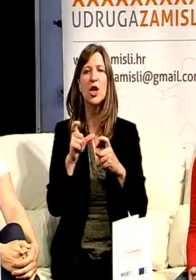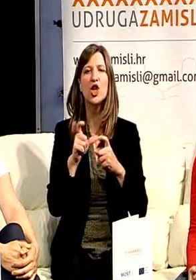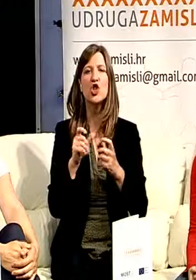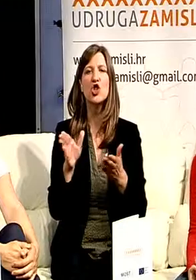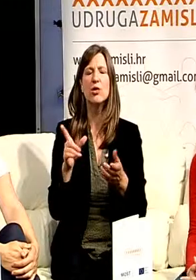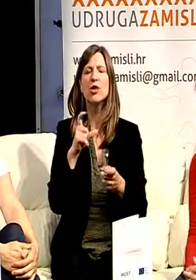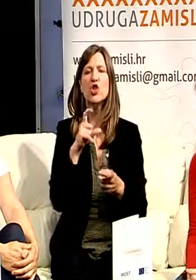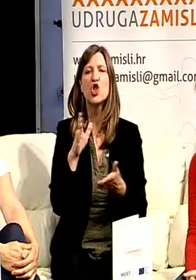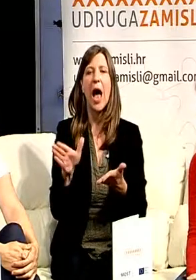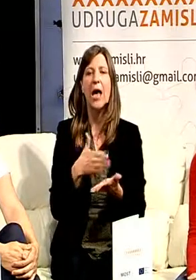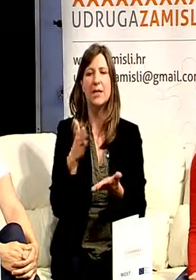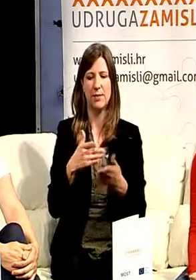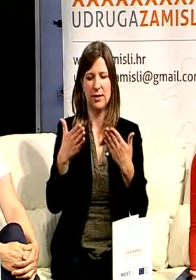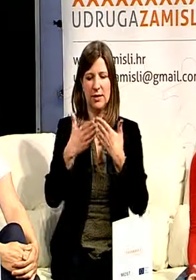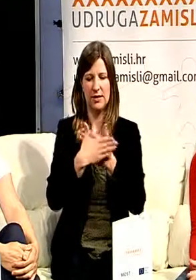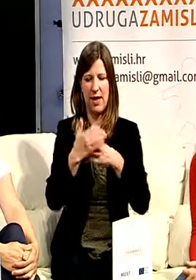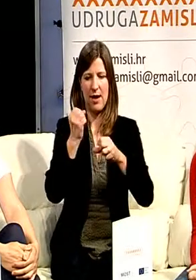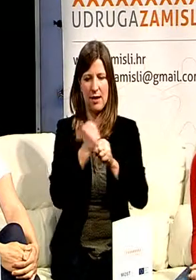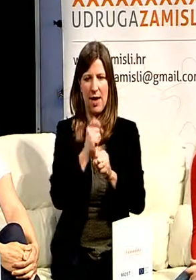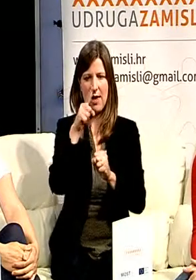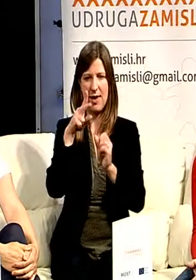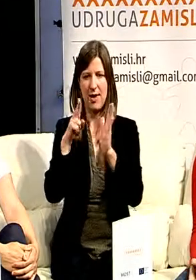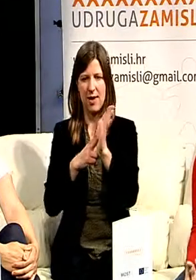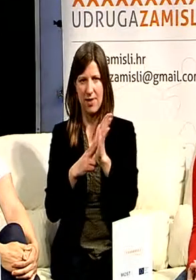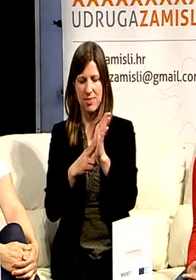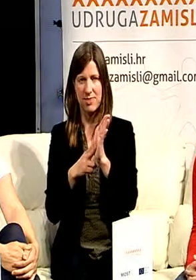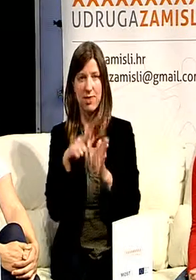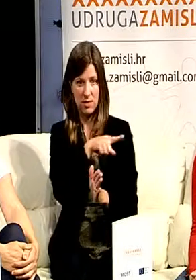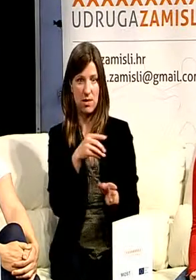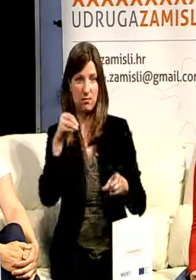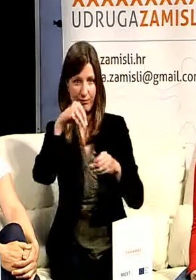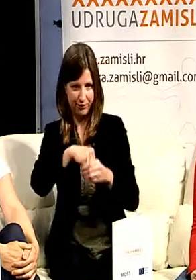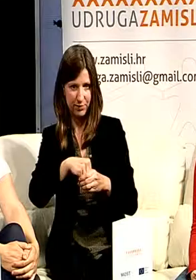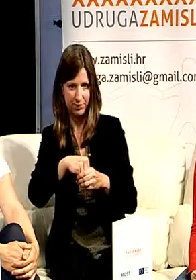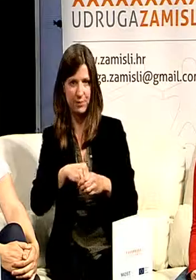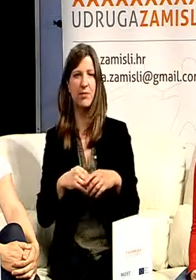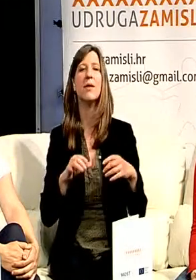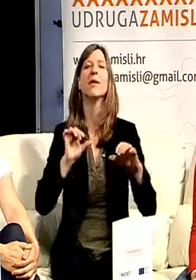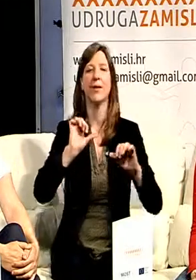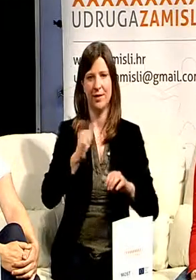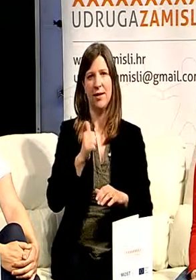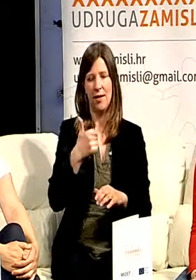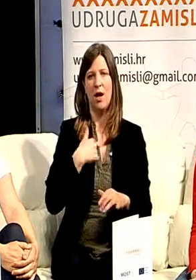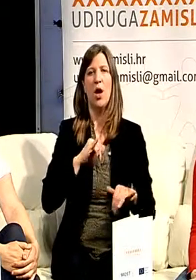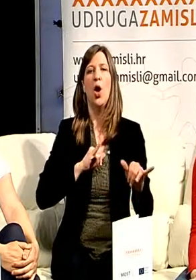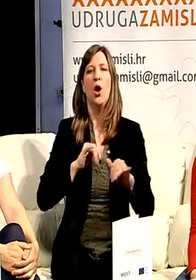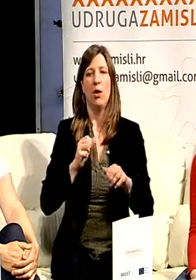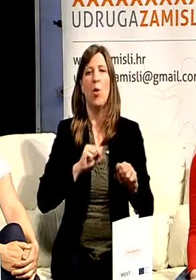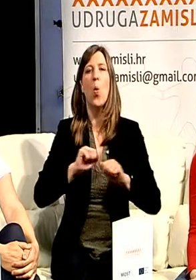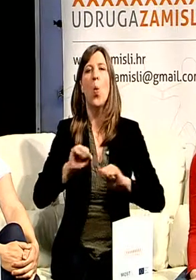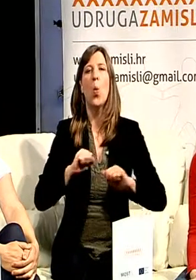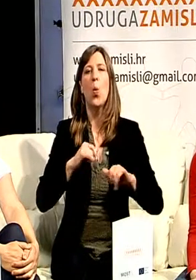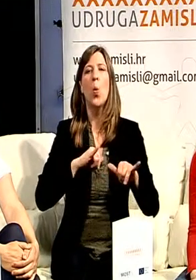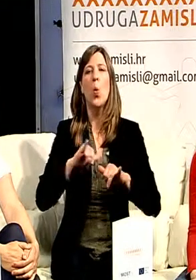mlade. Da li sudjelujem u njegovom uredništvu? Da, sudjelujem u njegovom uredništvu i to mi je također veliko zadovoljstvo zato što